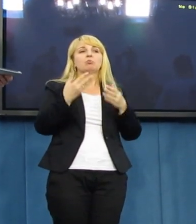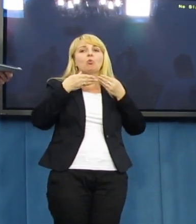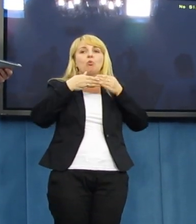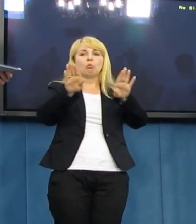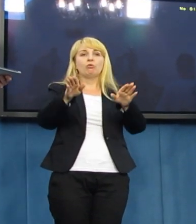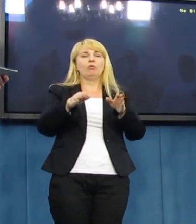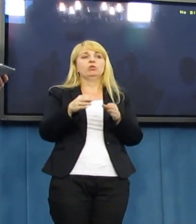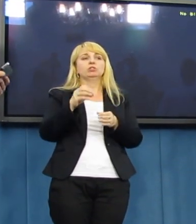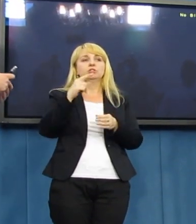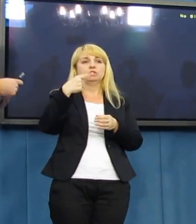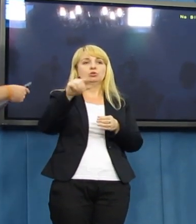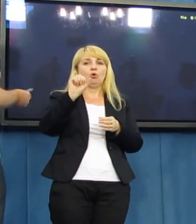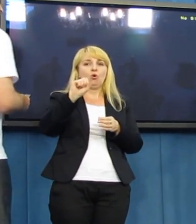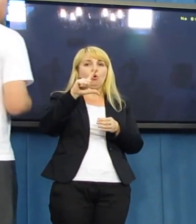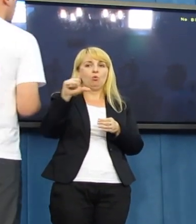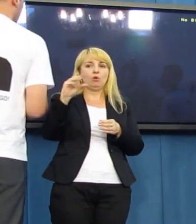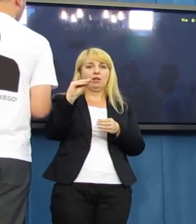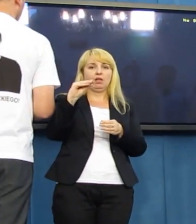Andrzeja Dołeckiego.